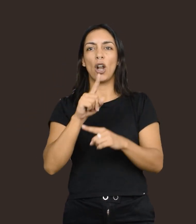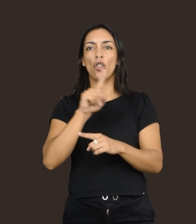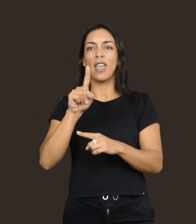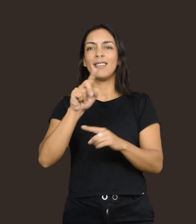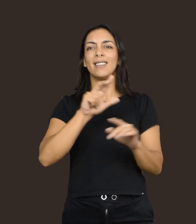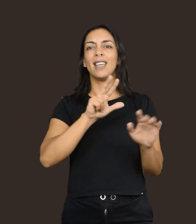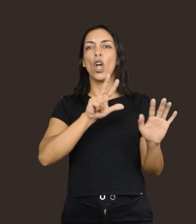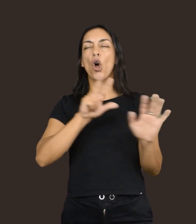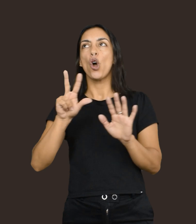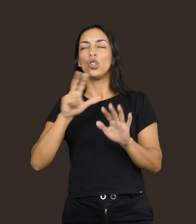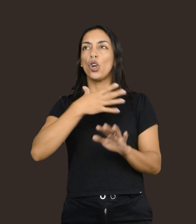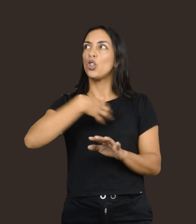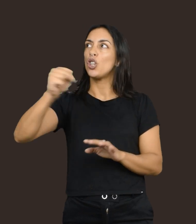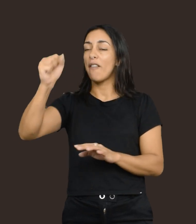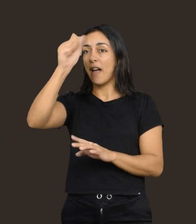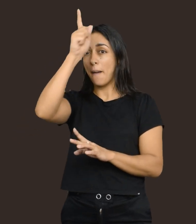trasladado a Madrid en donde aún se encuentra.